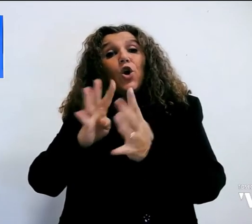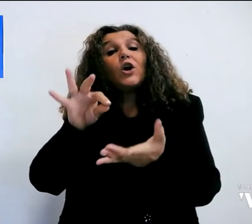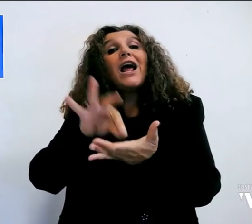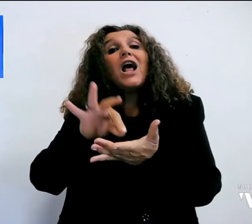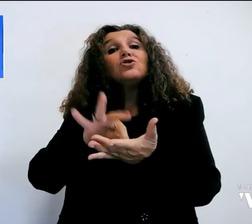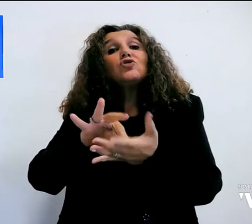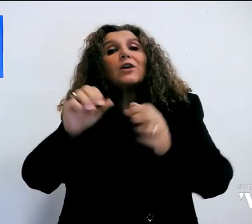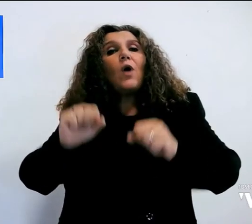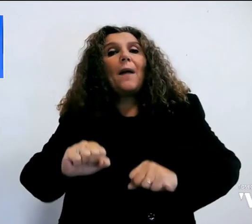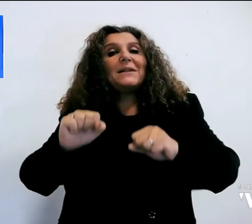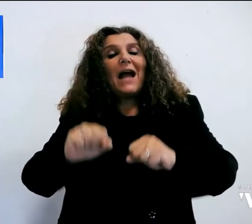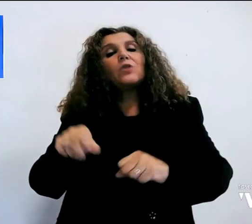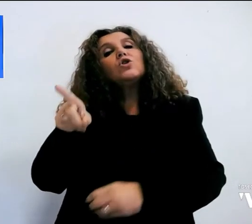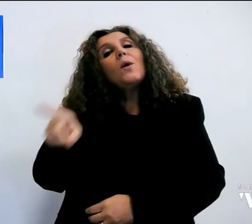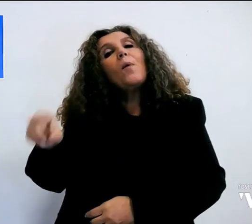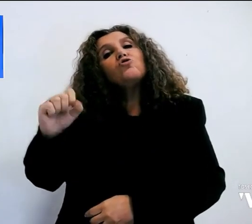Poggio a Caiano.